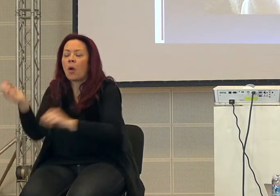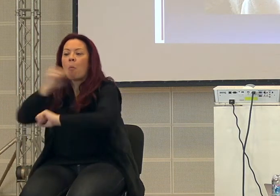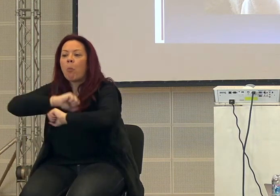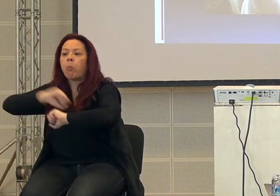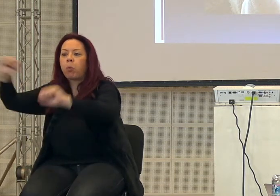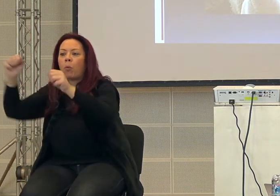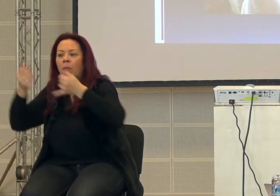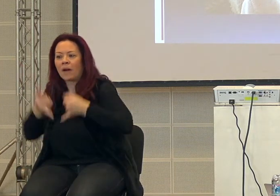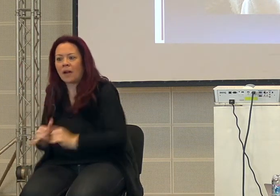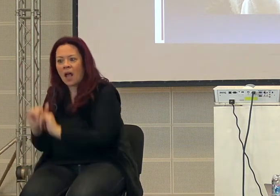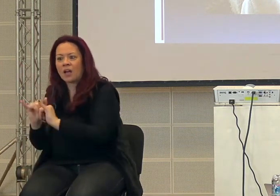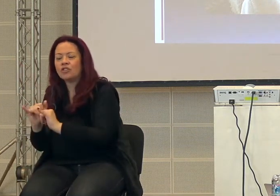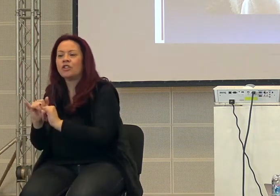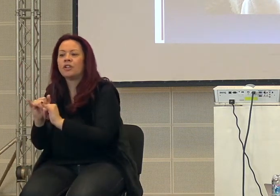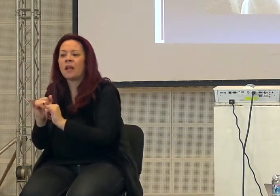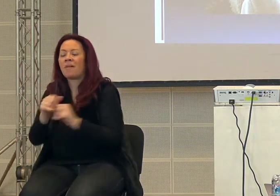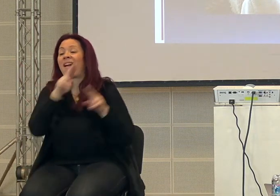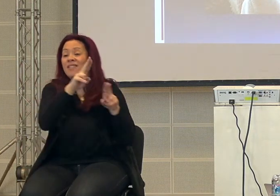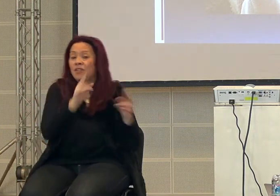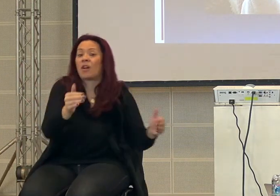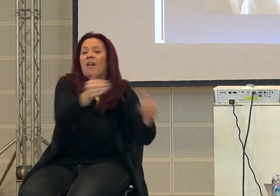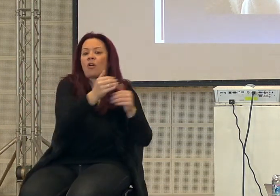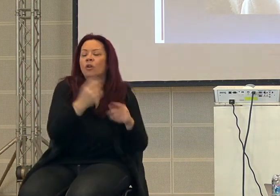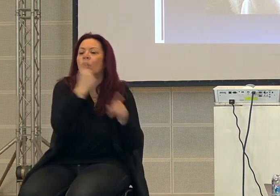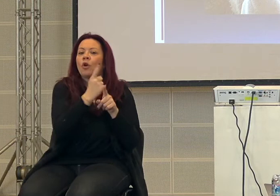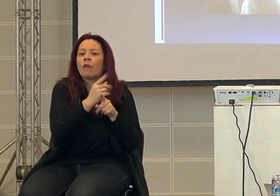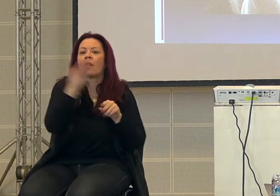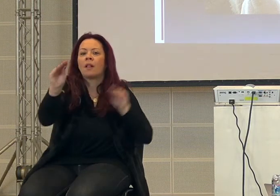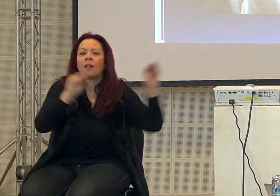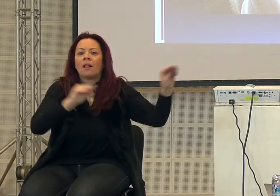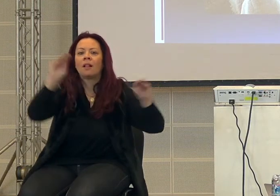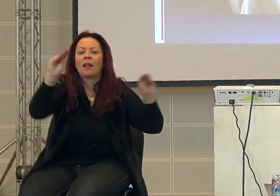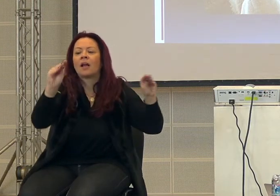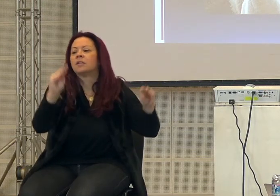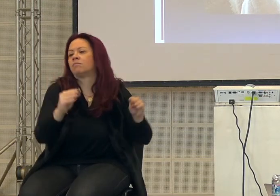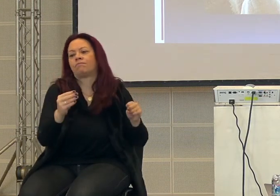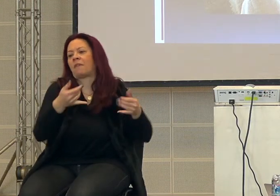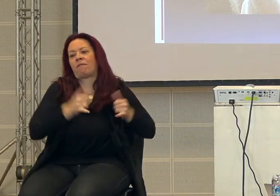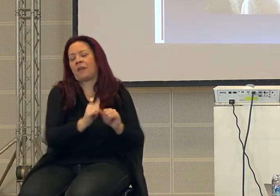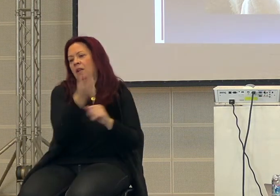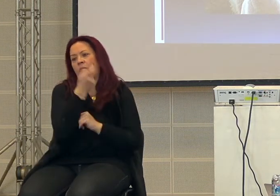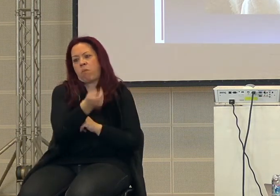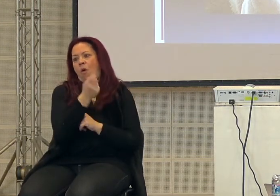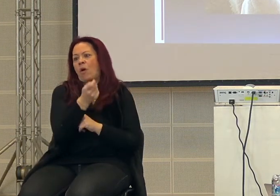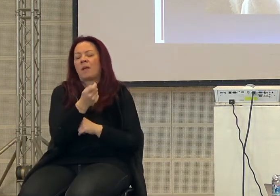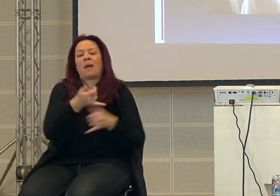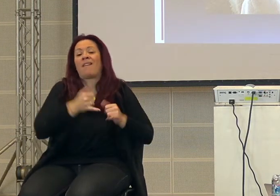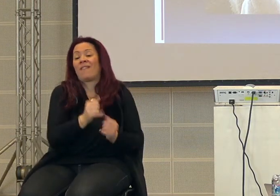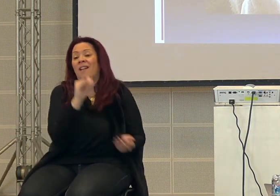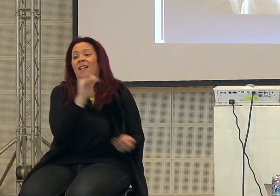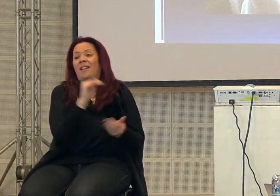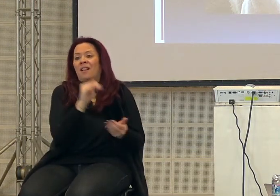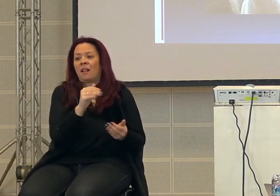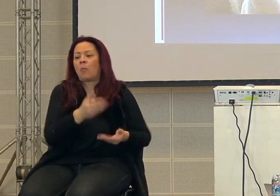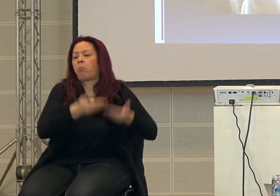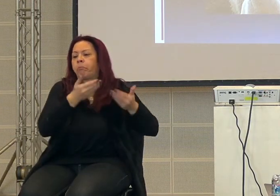demografico, perché i cacciatori e i raccoglitori, dovendosi sempre spostare, non potevano fare troppi figli, perché quelli piccoli erano una